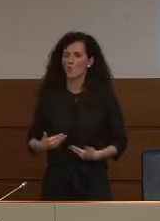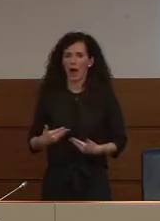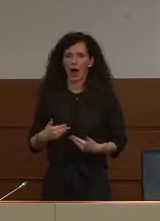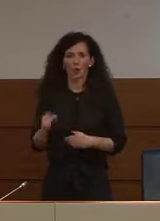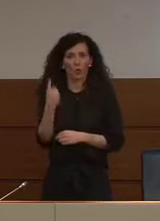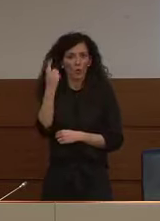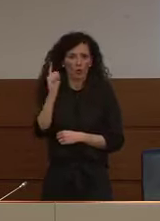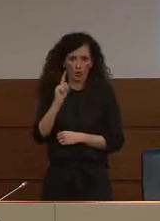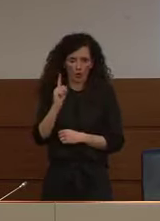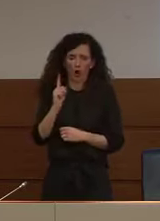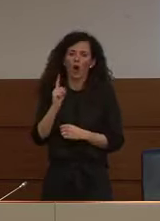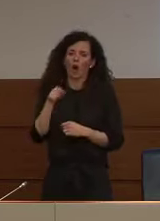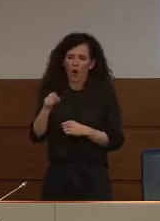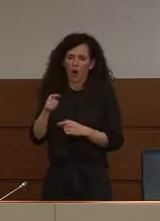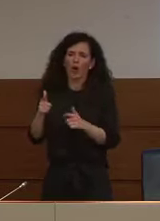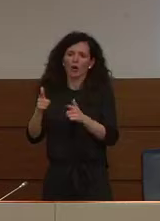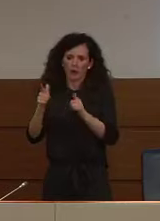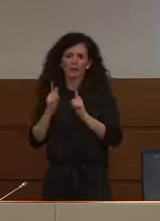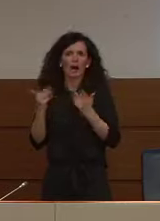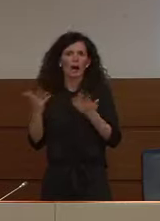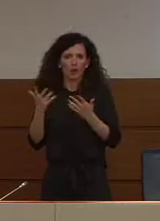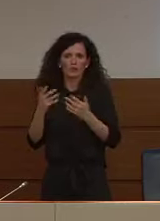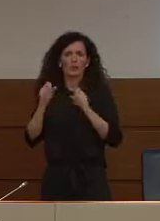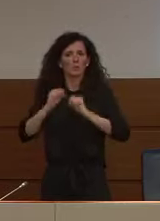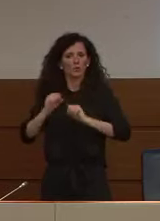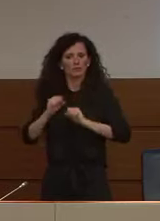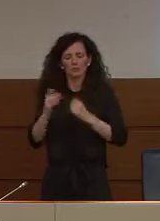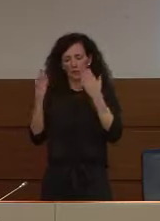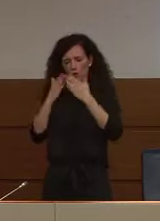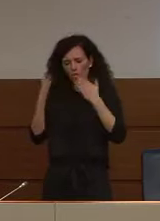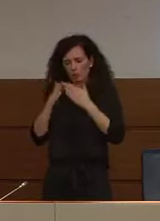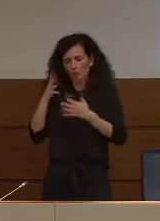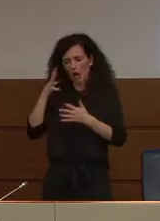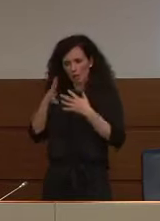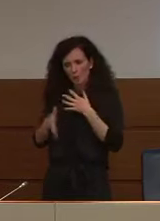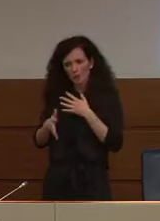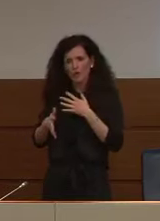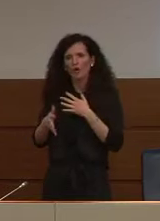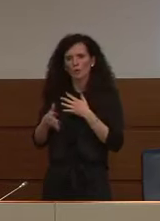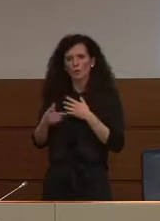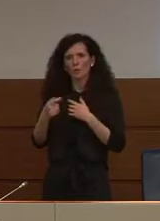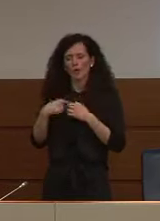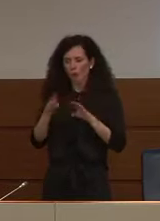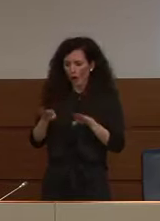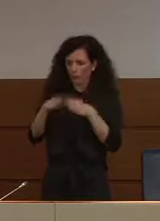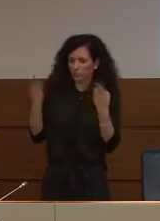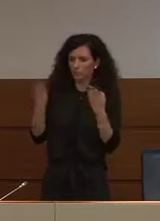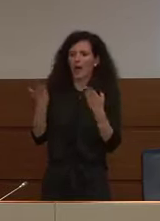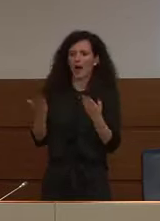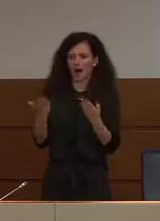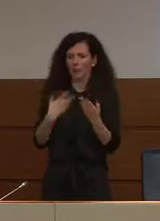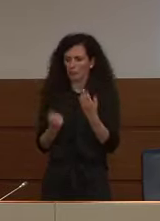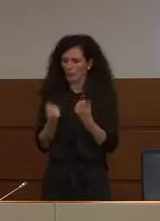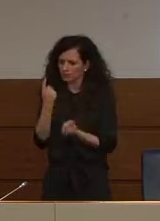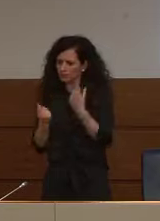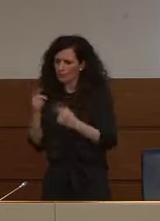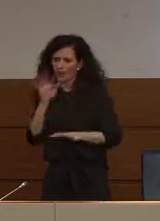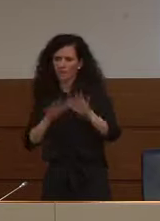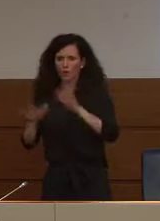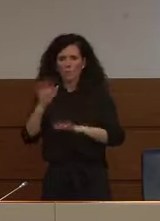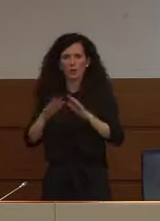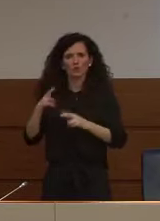meritano un approfondimento che magari ci daranno informazioni e spunti utili per